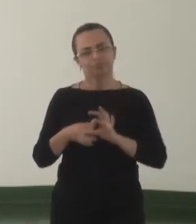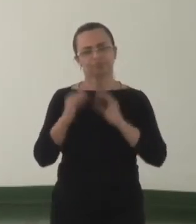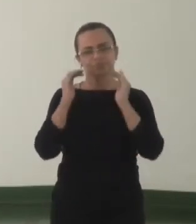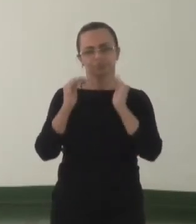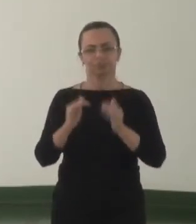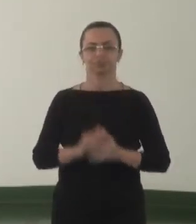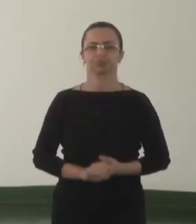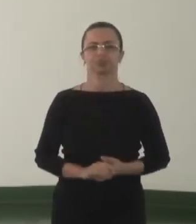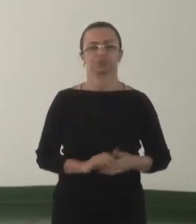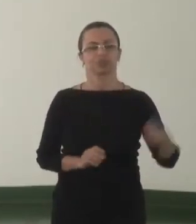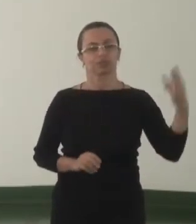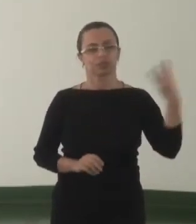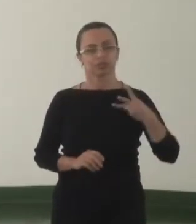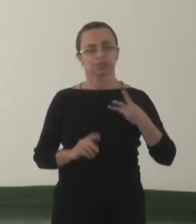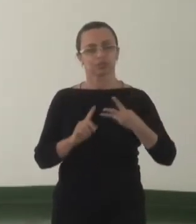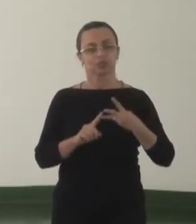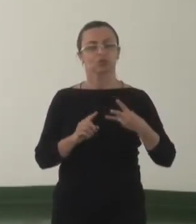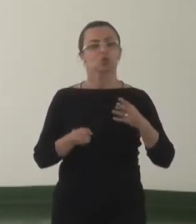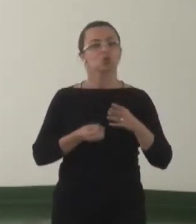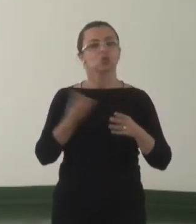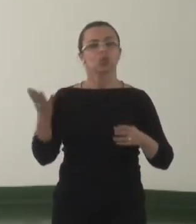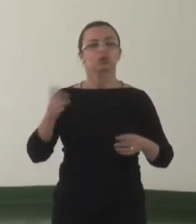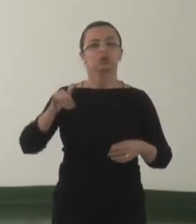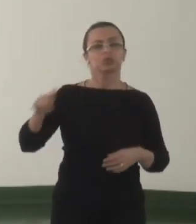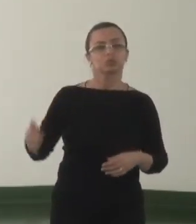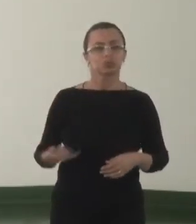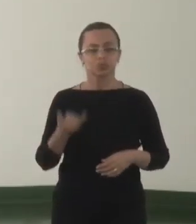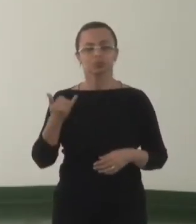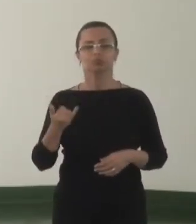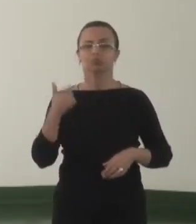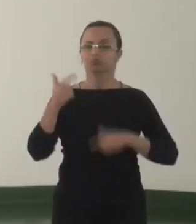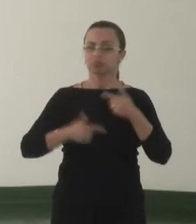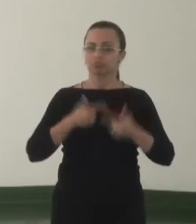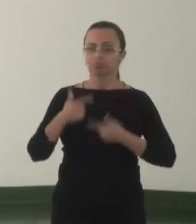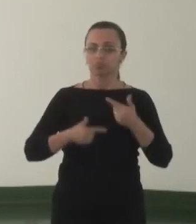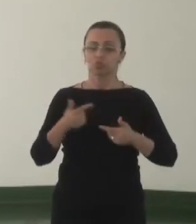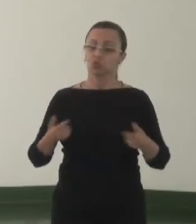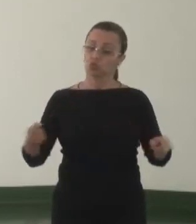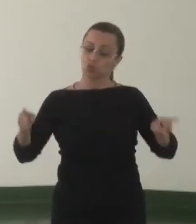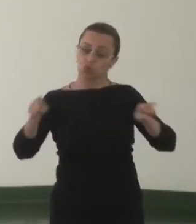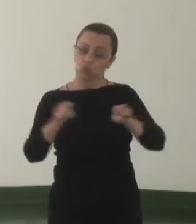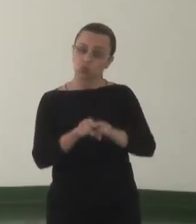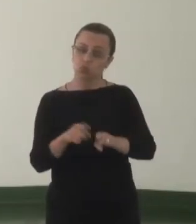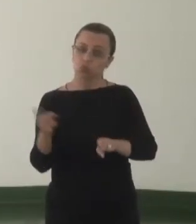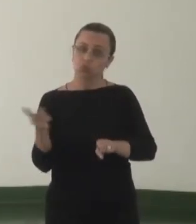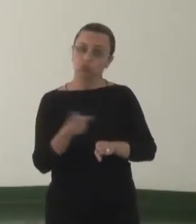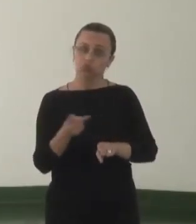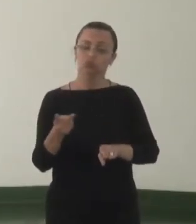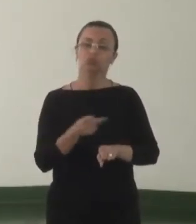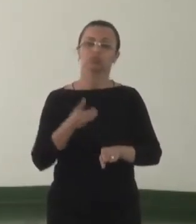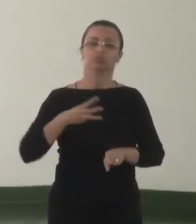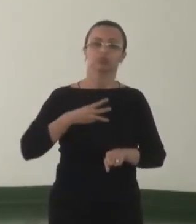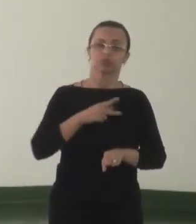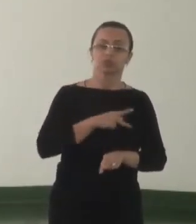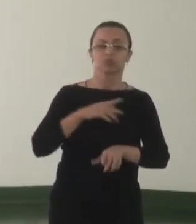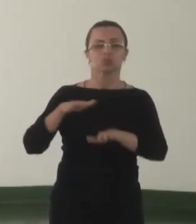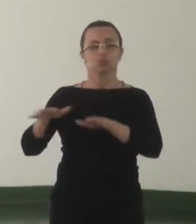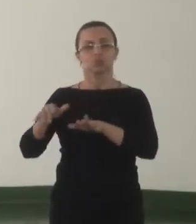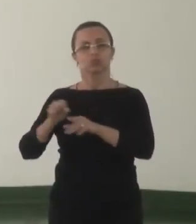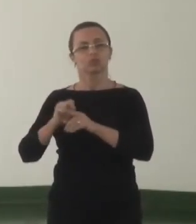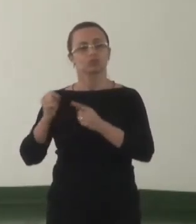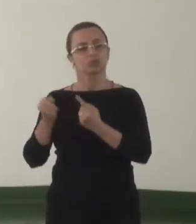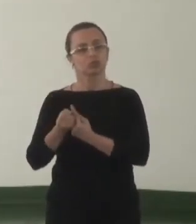Terceiro ponto. Quais as oportunidades de atuação conjunta do MP com movimentos